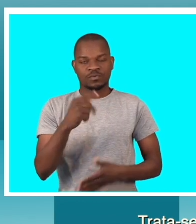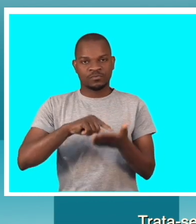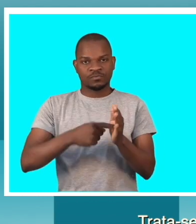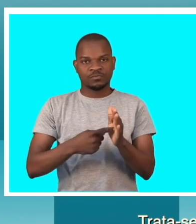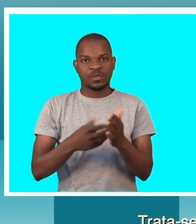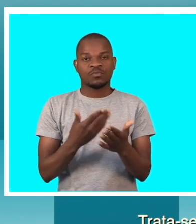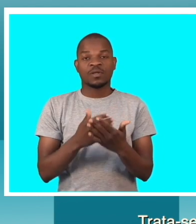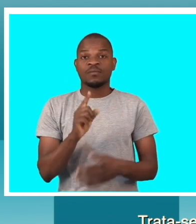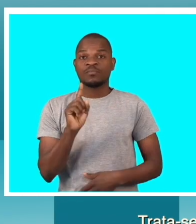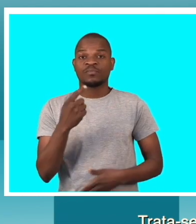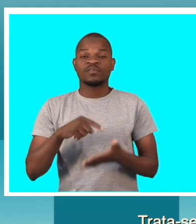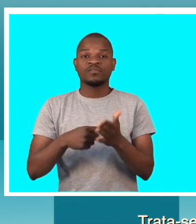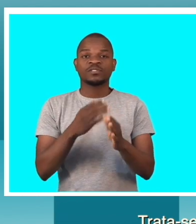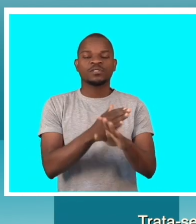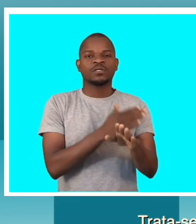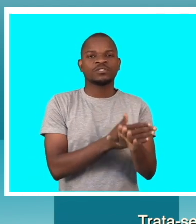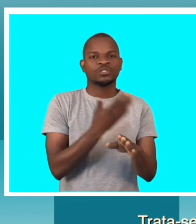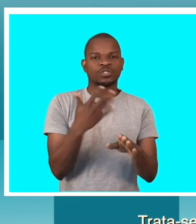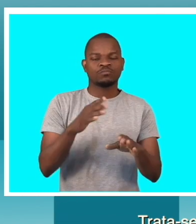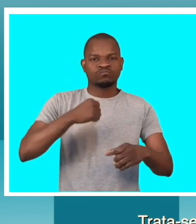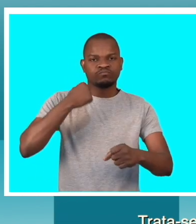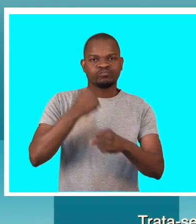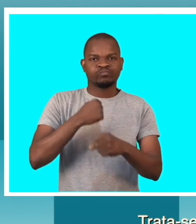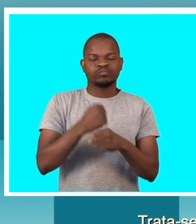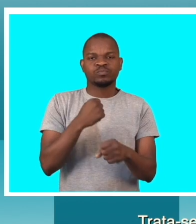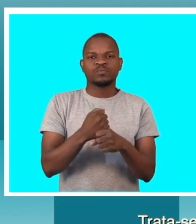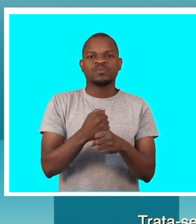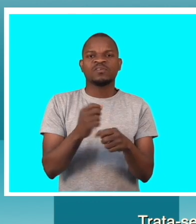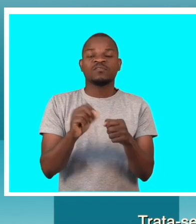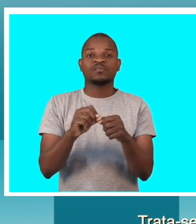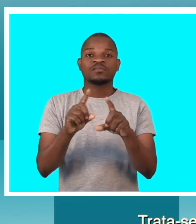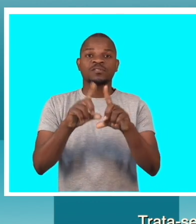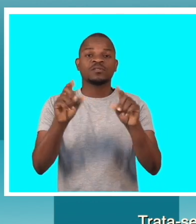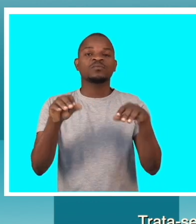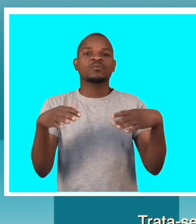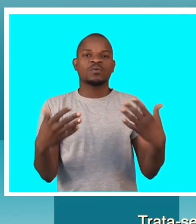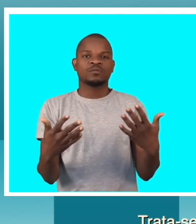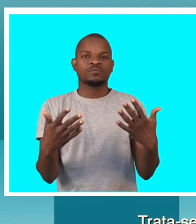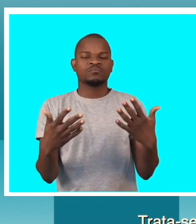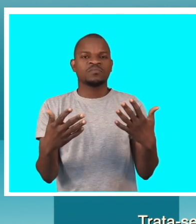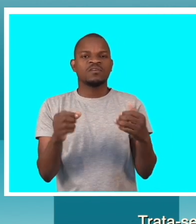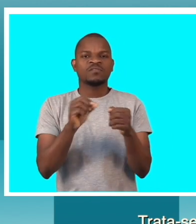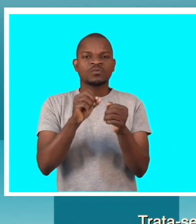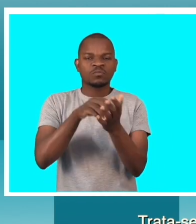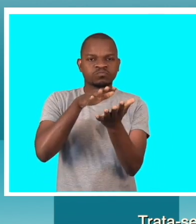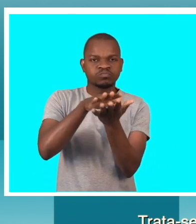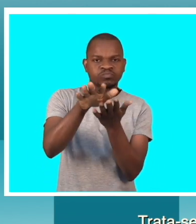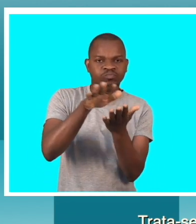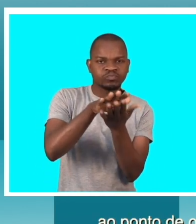fase foi essa mesmo, de trabalhar no sentido de fazer alguma advocacia